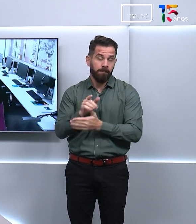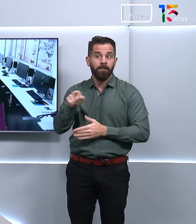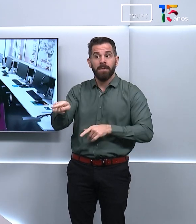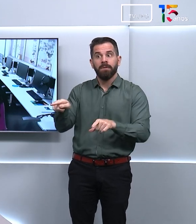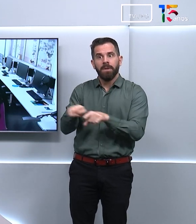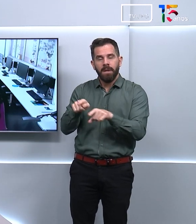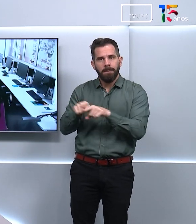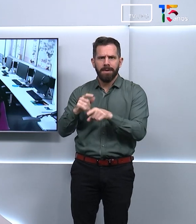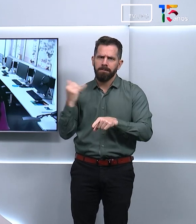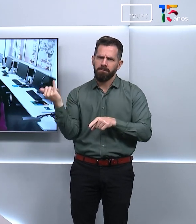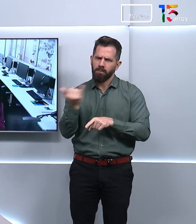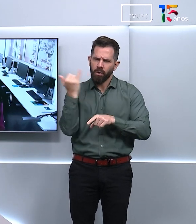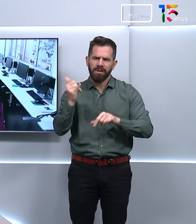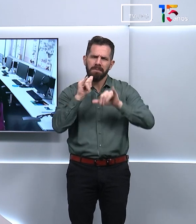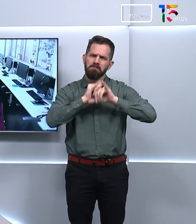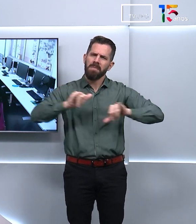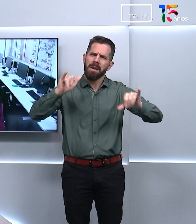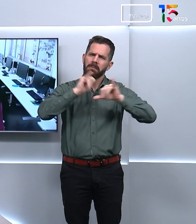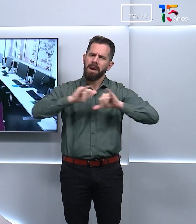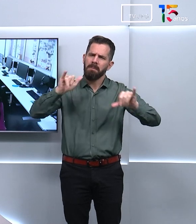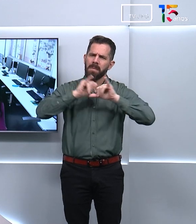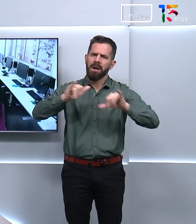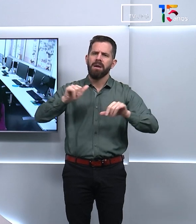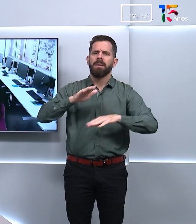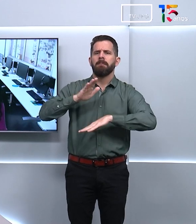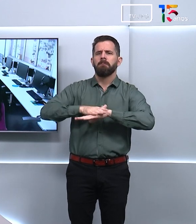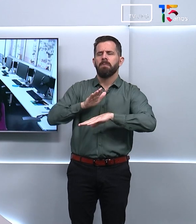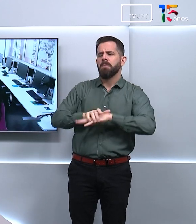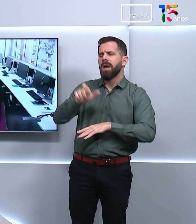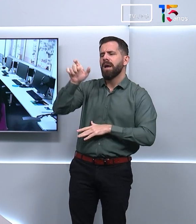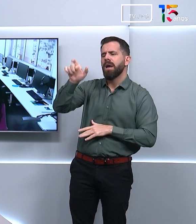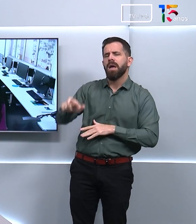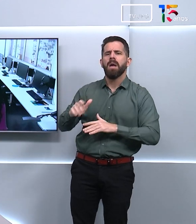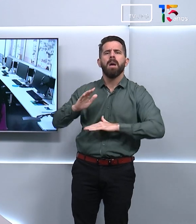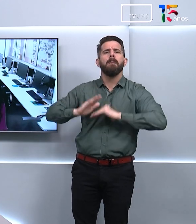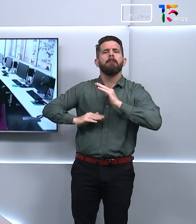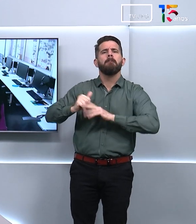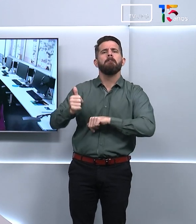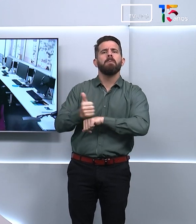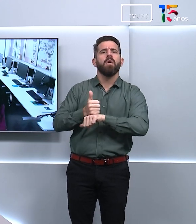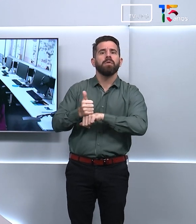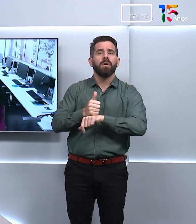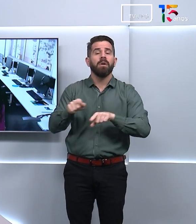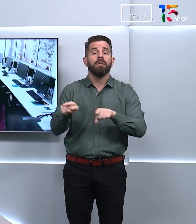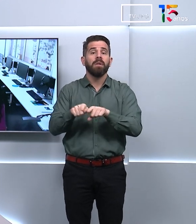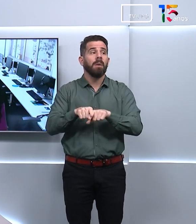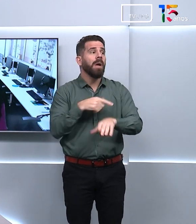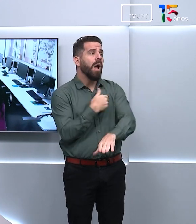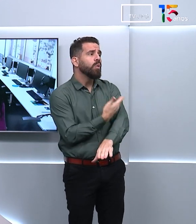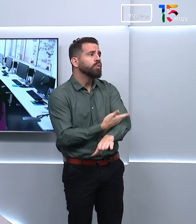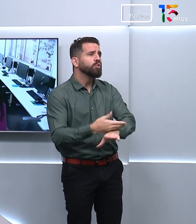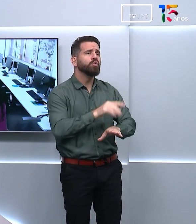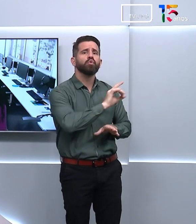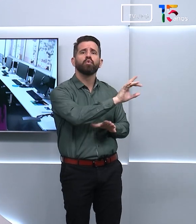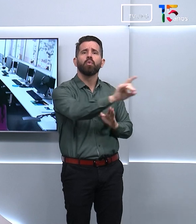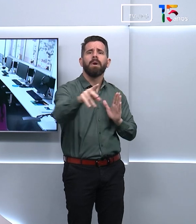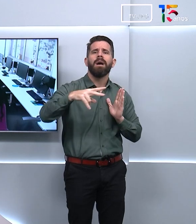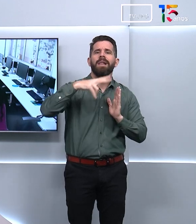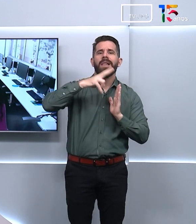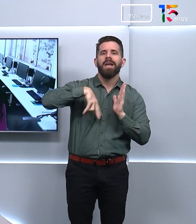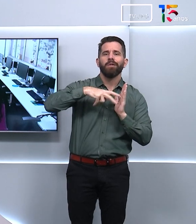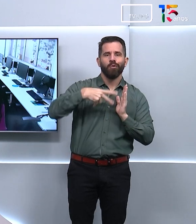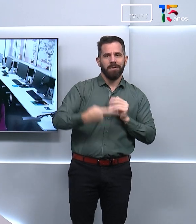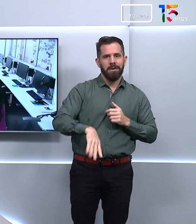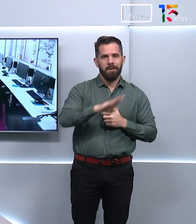desse profissional e sobre o hábito de leitura no Brasil. Mas antes de dar mais informações, vou fazer a minha descrição.